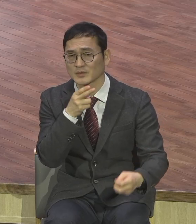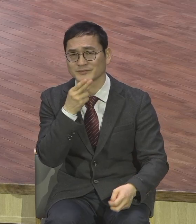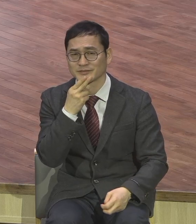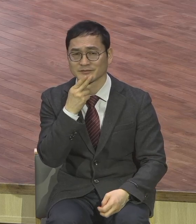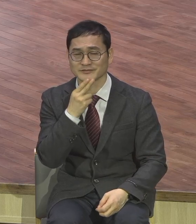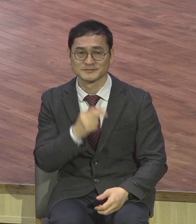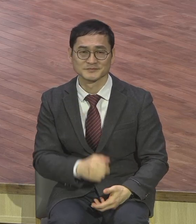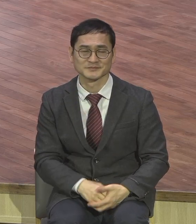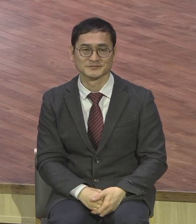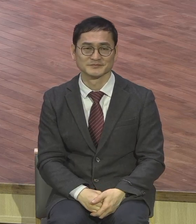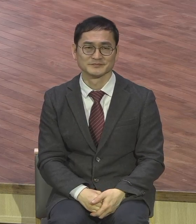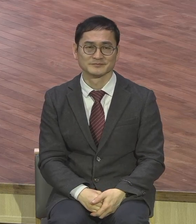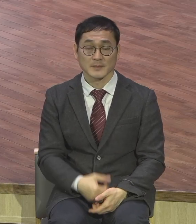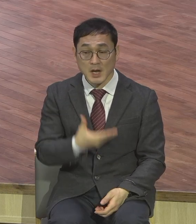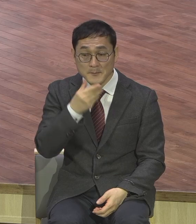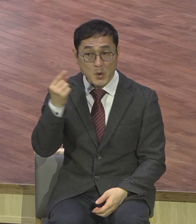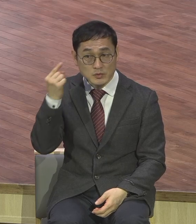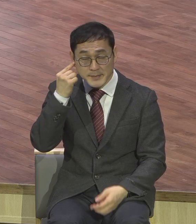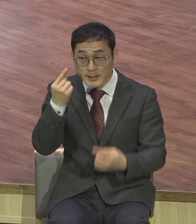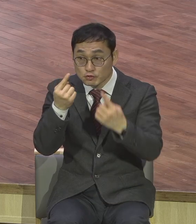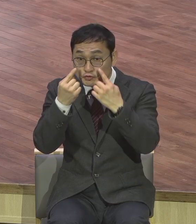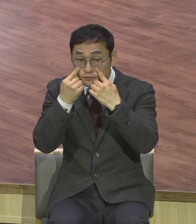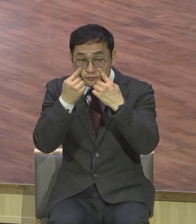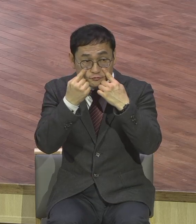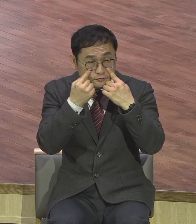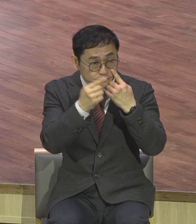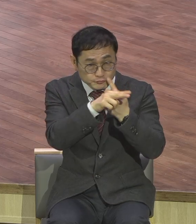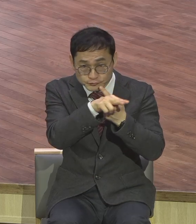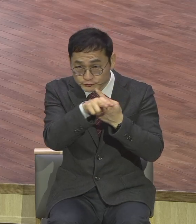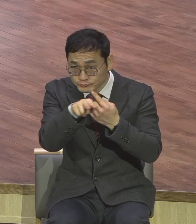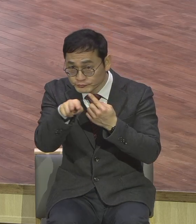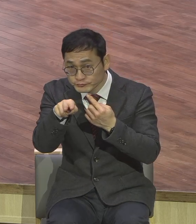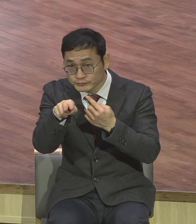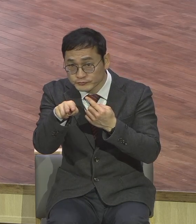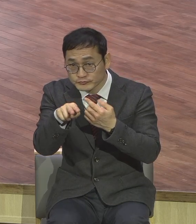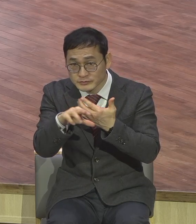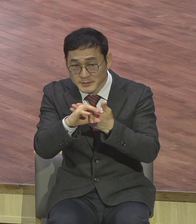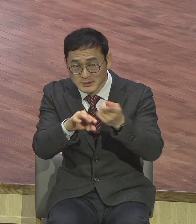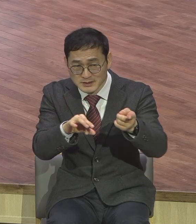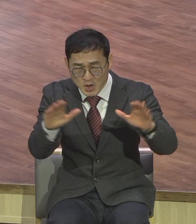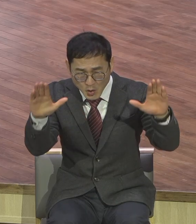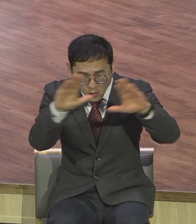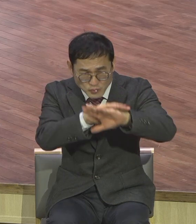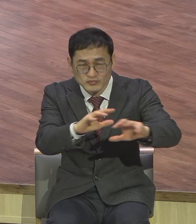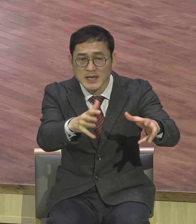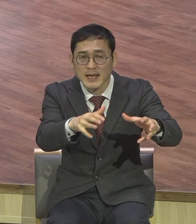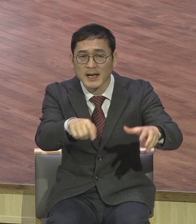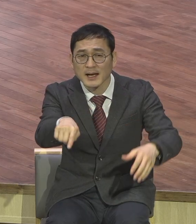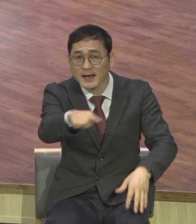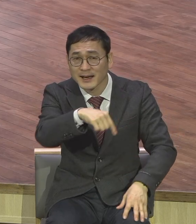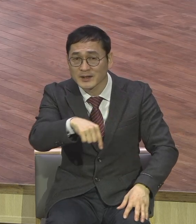눈으로 보게 되면 여러분 허감 가득한 현장에서 여러분 늘 승리할 수가 있습니다